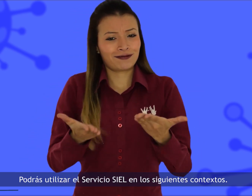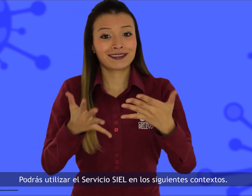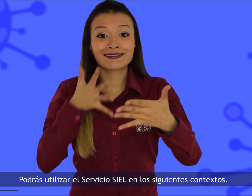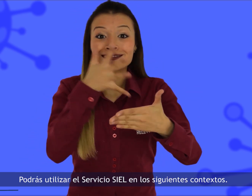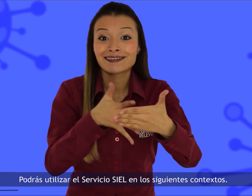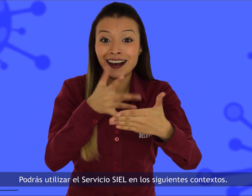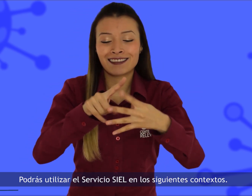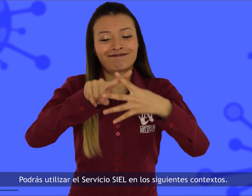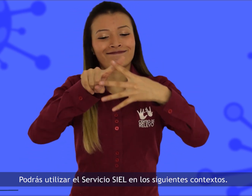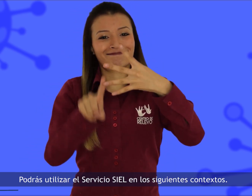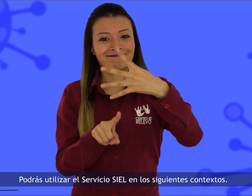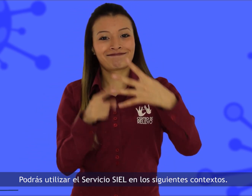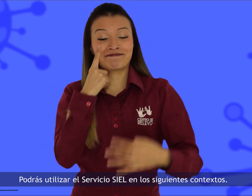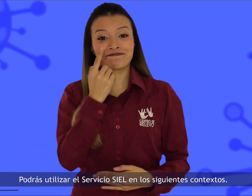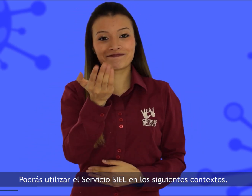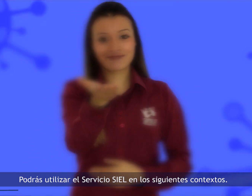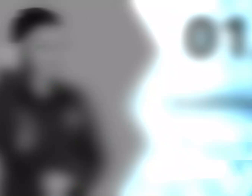servicio Ciel en los siguientes contextos.